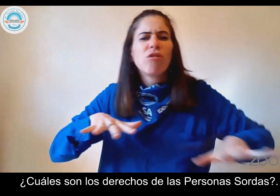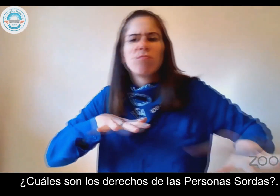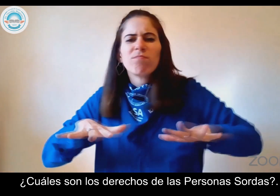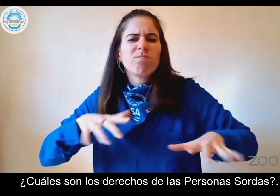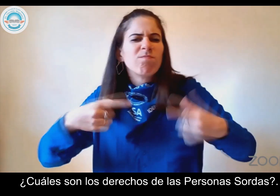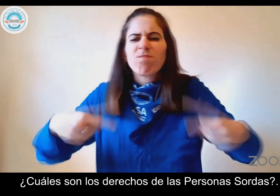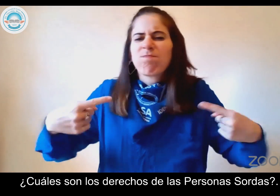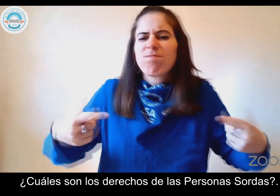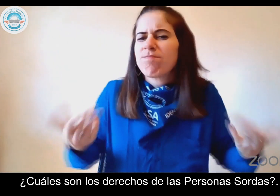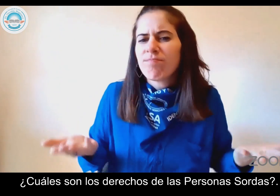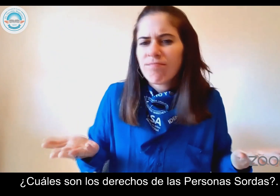sordas?